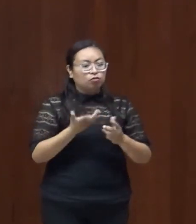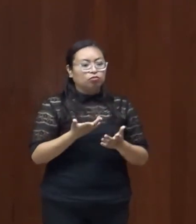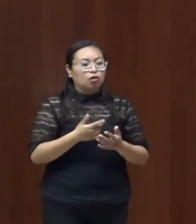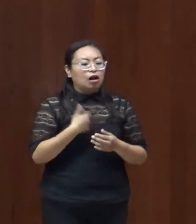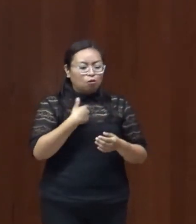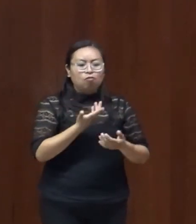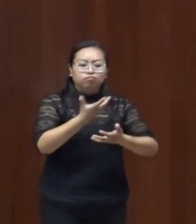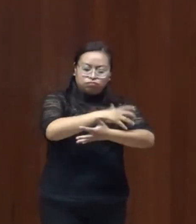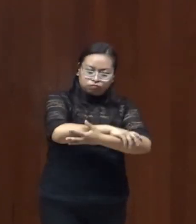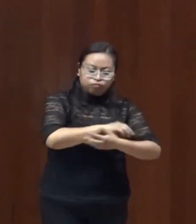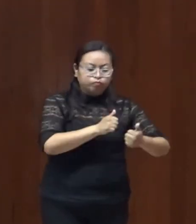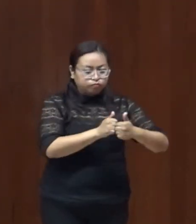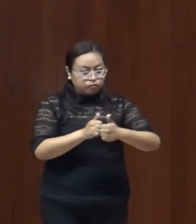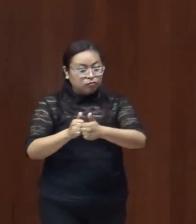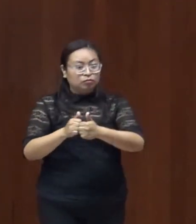atención